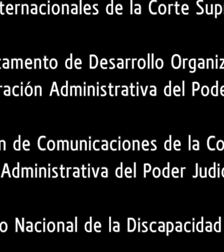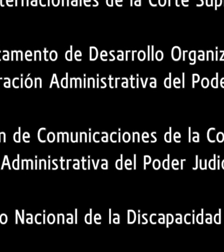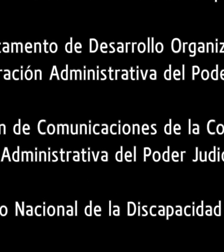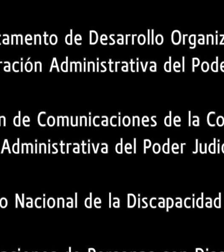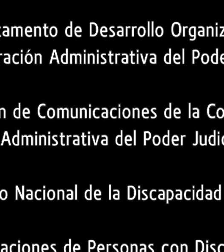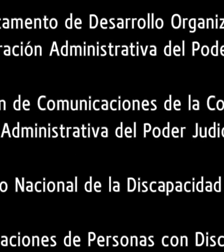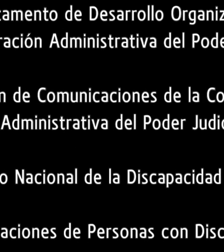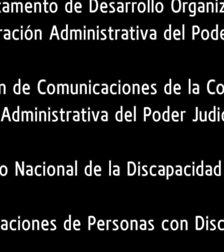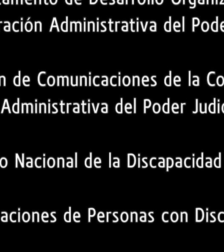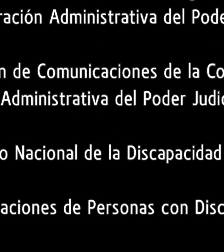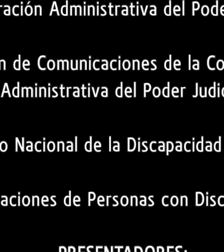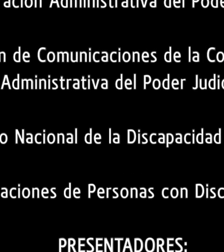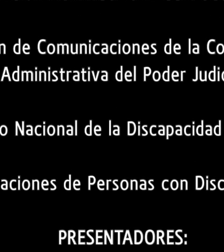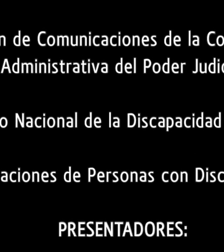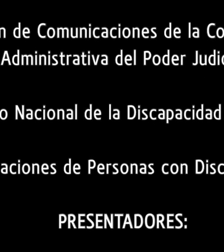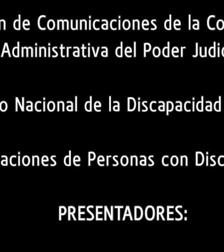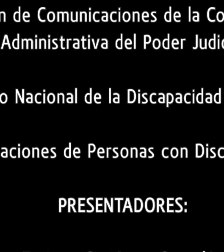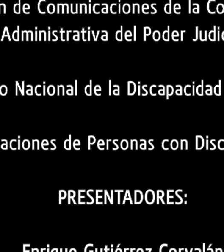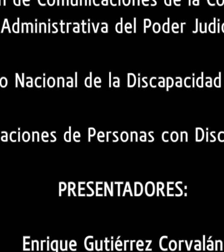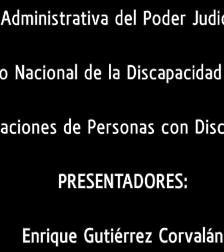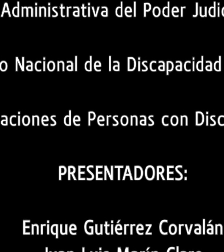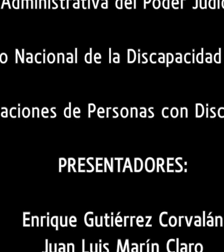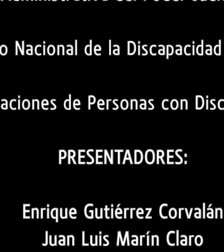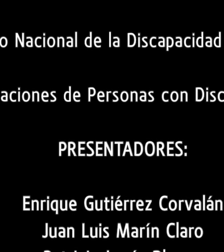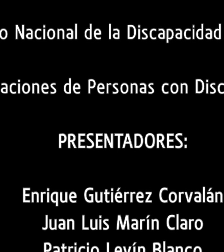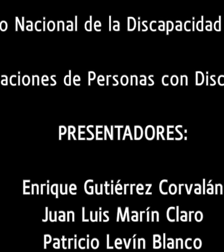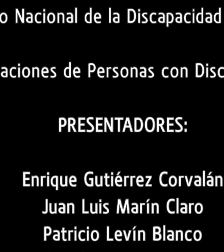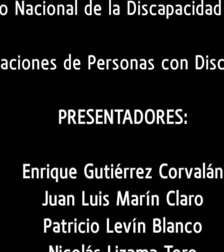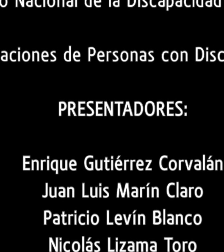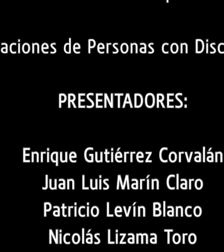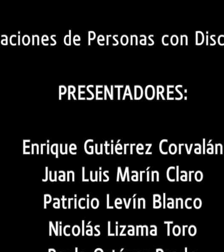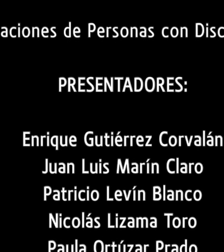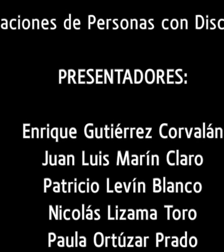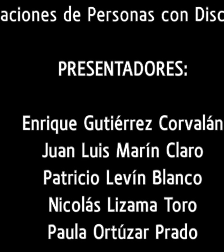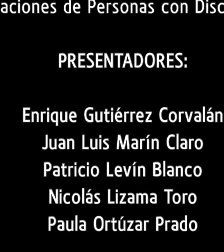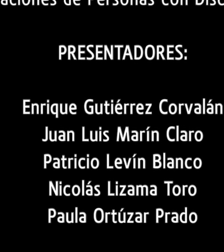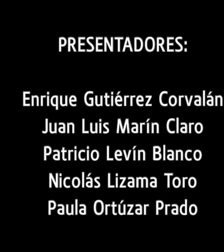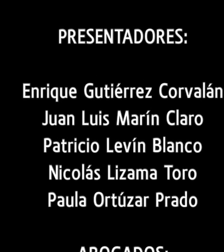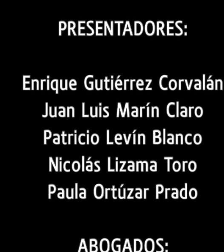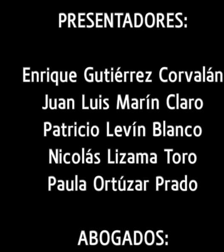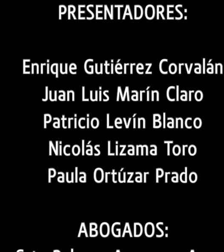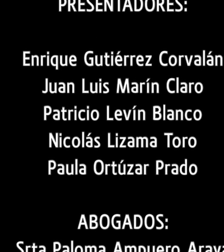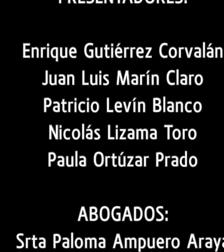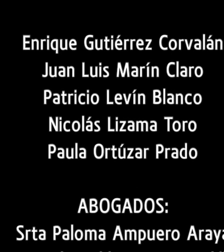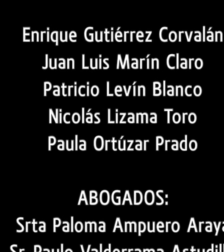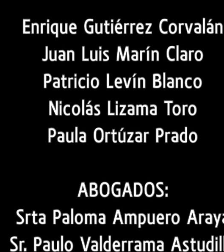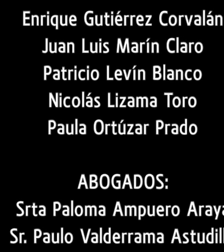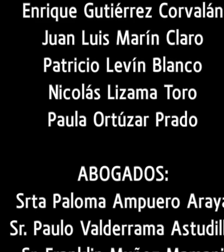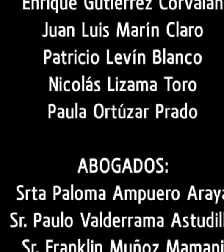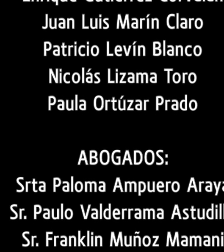El juez puede pedir la al respecto. попробencia de un contigo por de